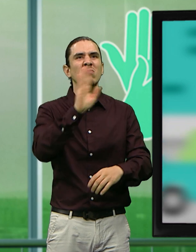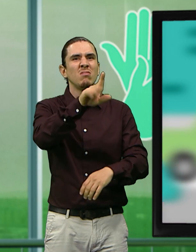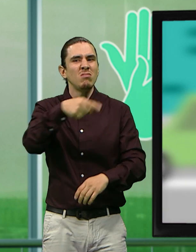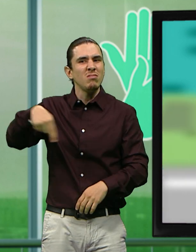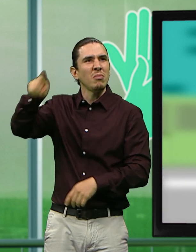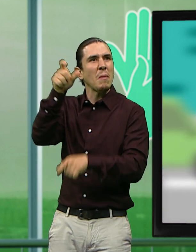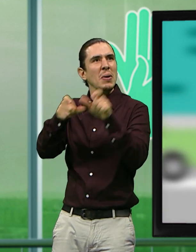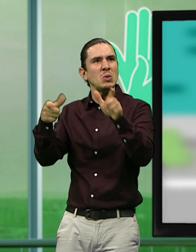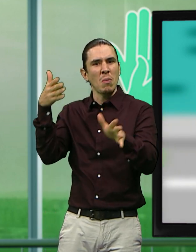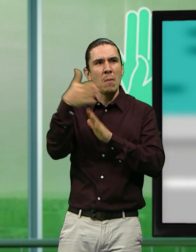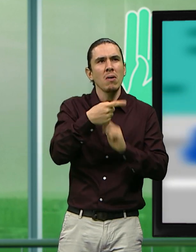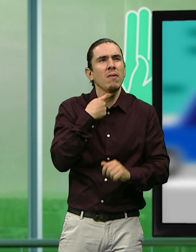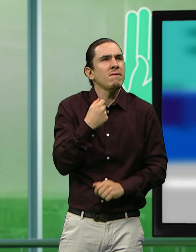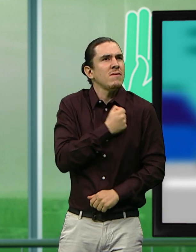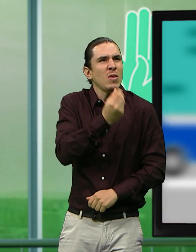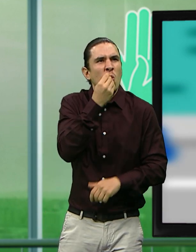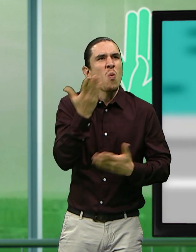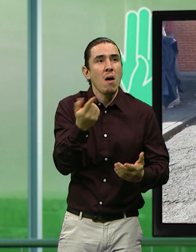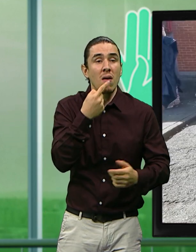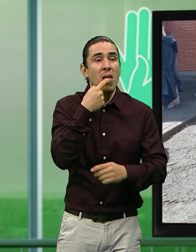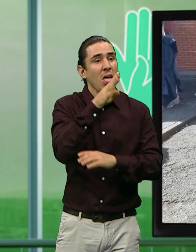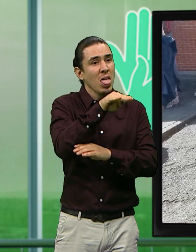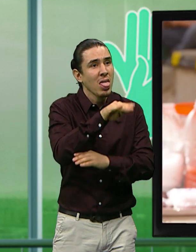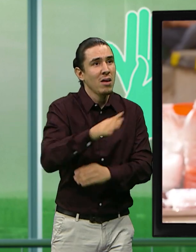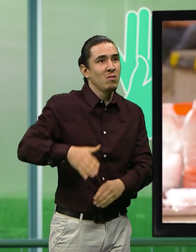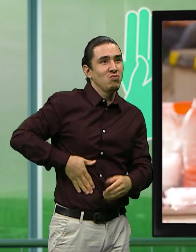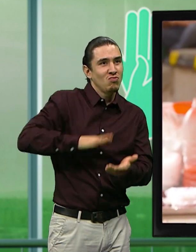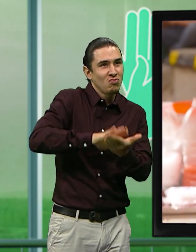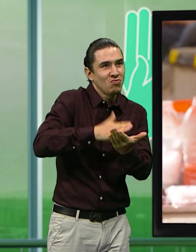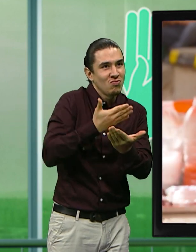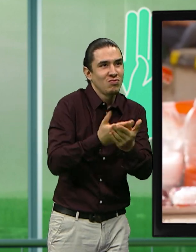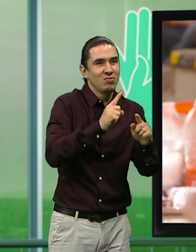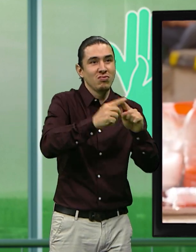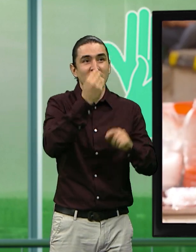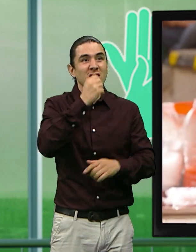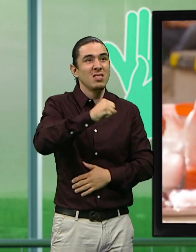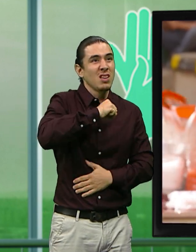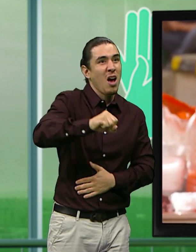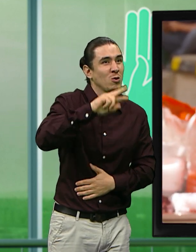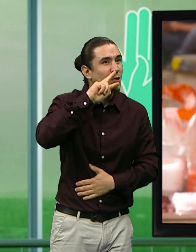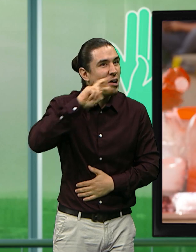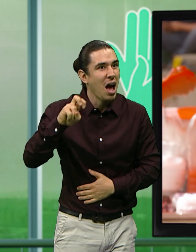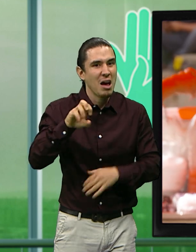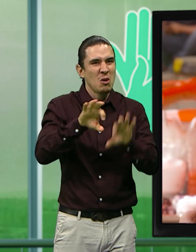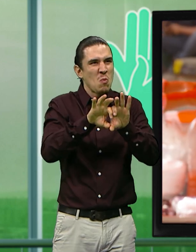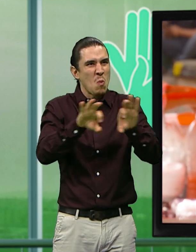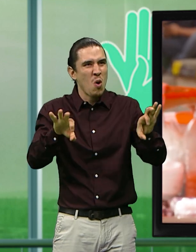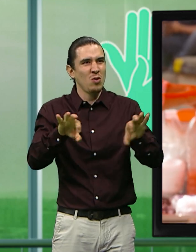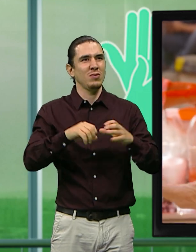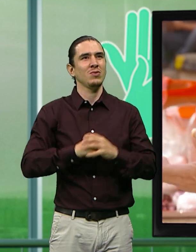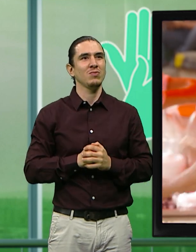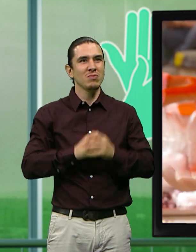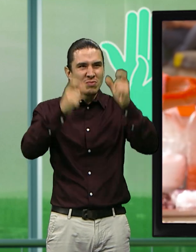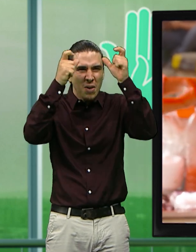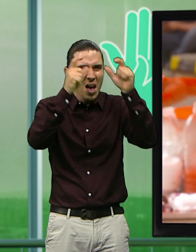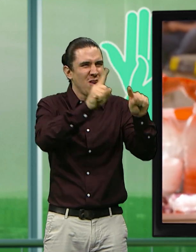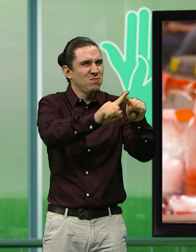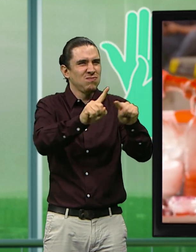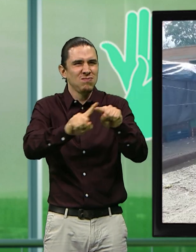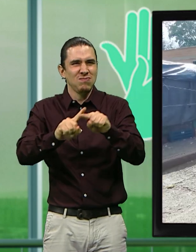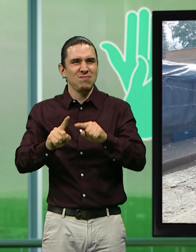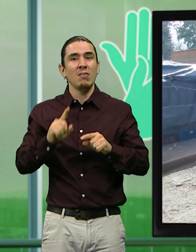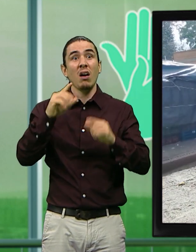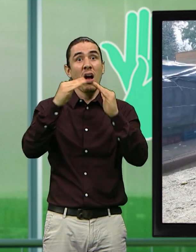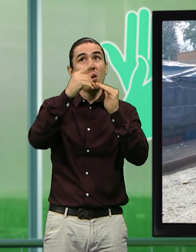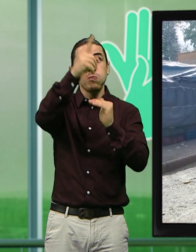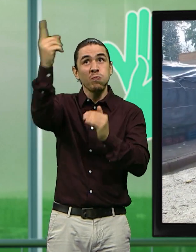a la gente? La lengua sudada y la posta sudada, la carne de sancocho, las tres telas, el morrillo, porque eso no se come casi ya ahora en las